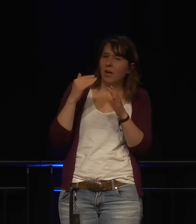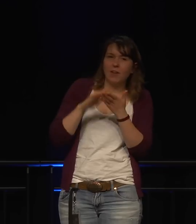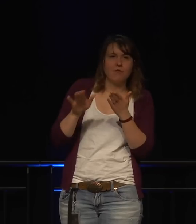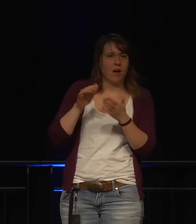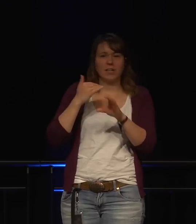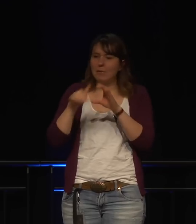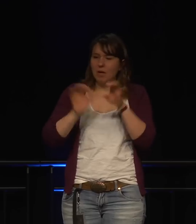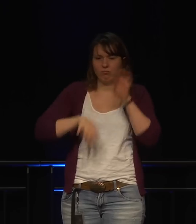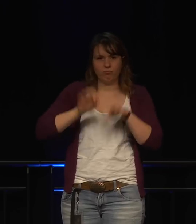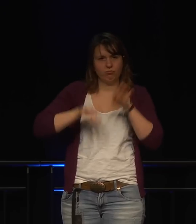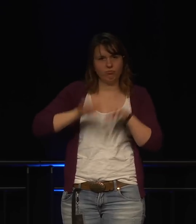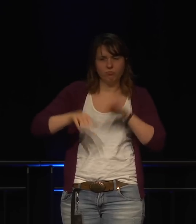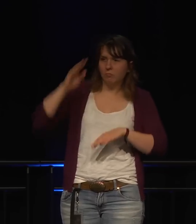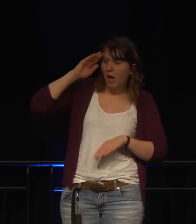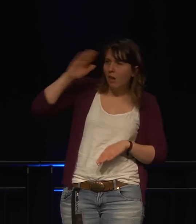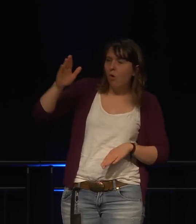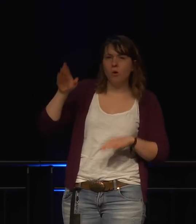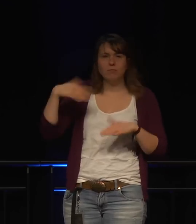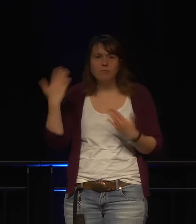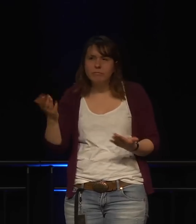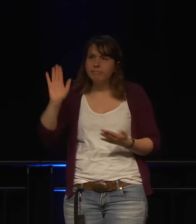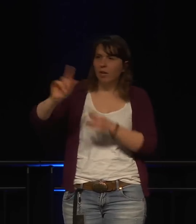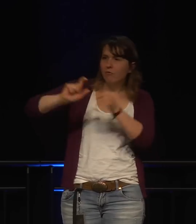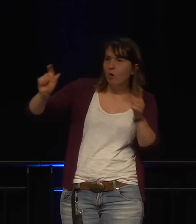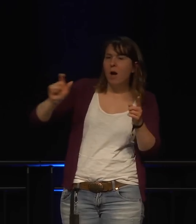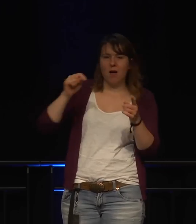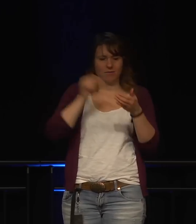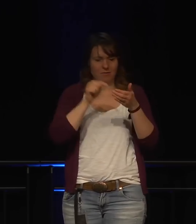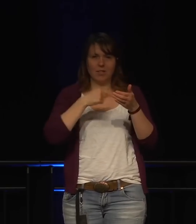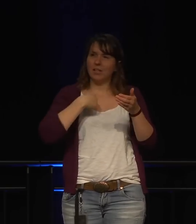und ihnen signalisiert, dass sie ein Bedürfnis ist.